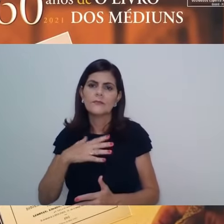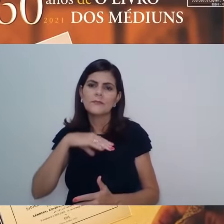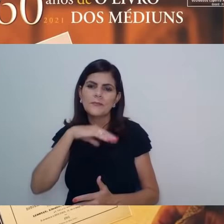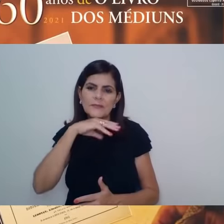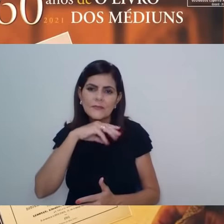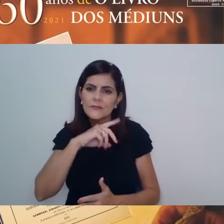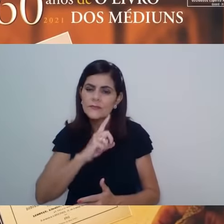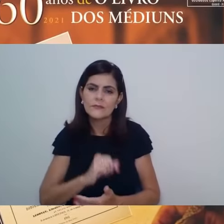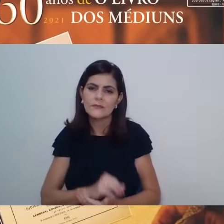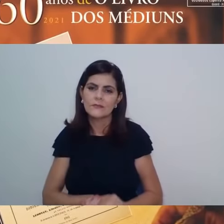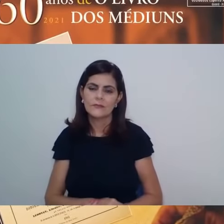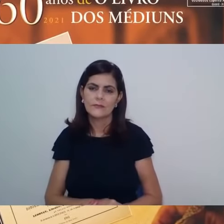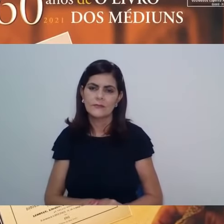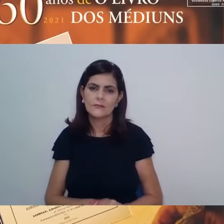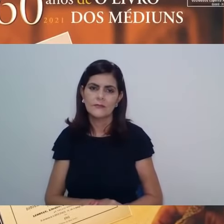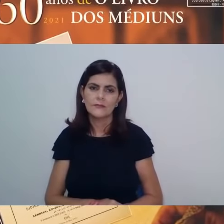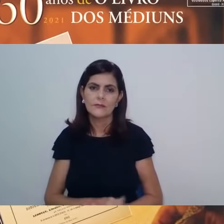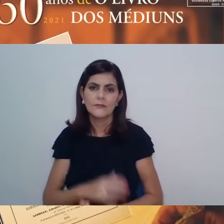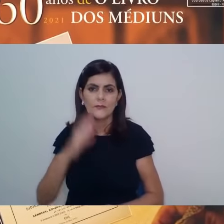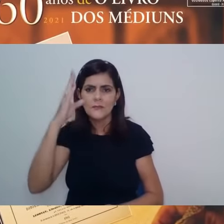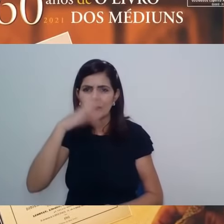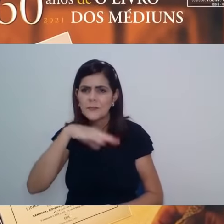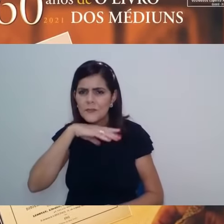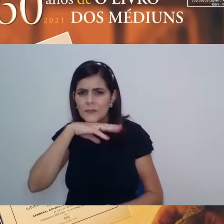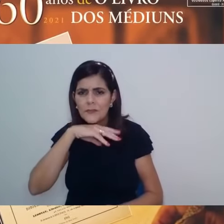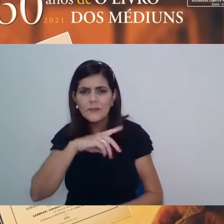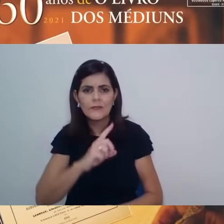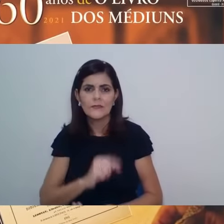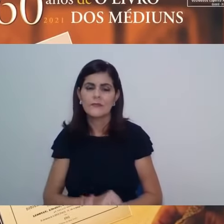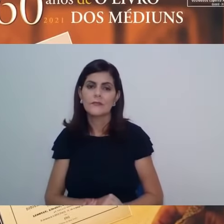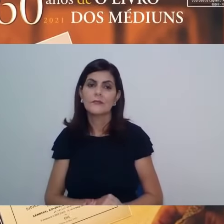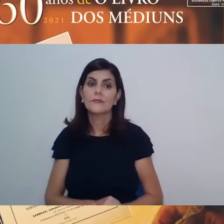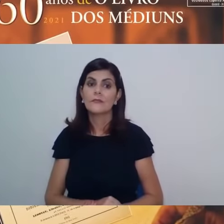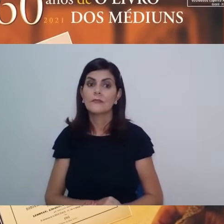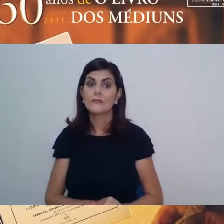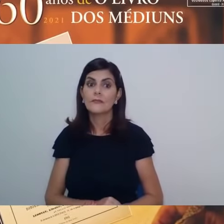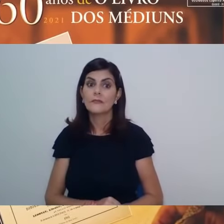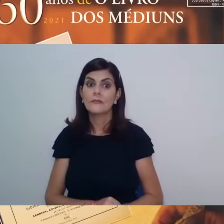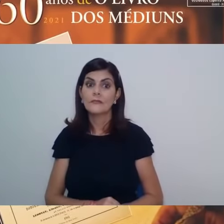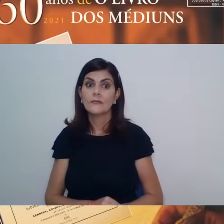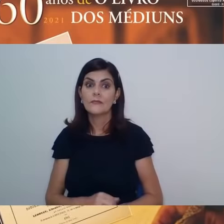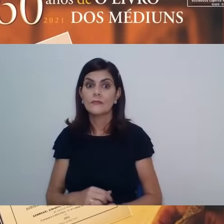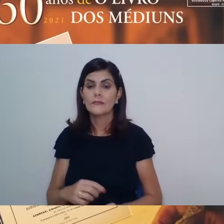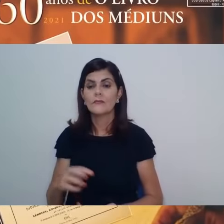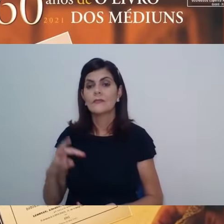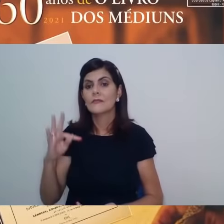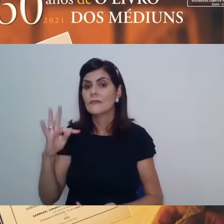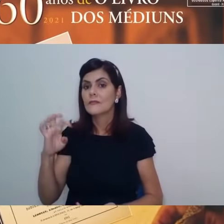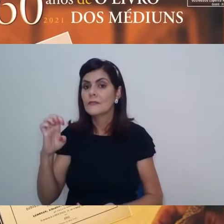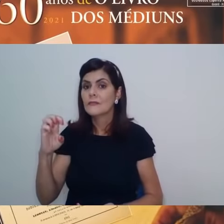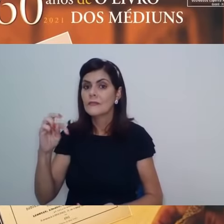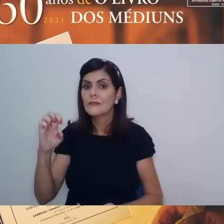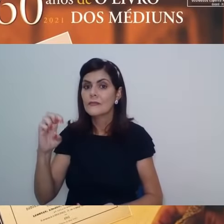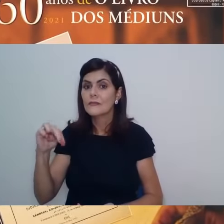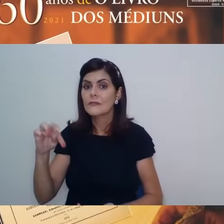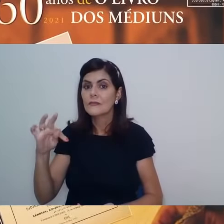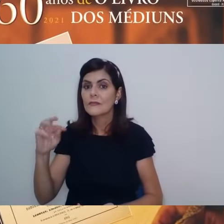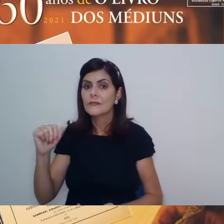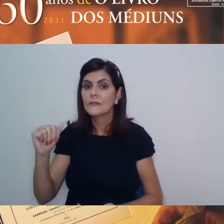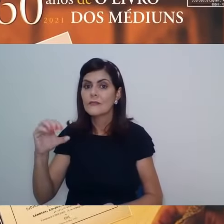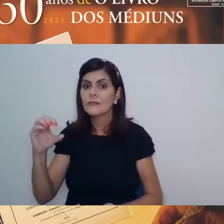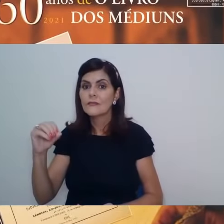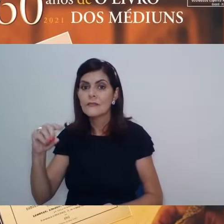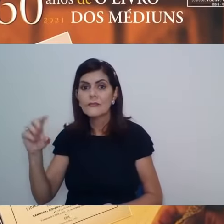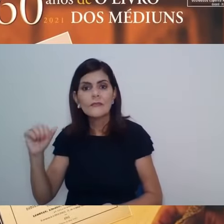porque há até uma volúpia, há uma tentação assim de cairmos na